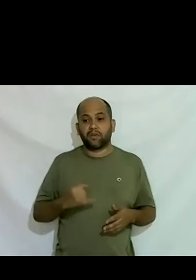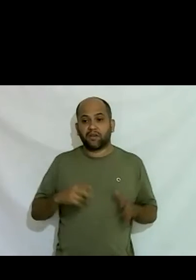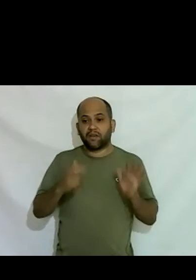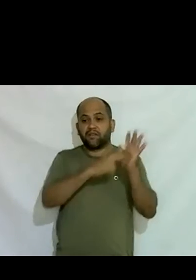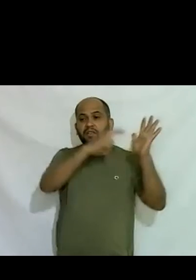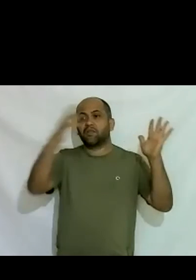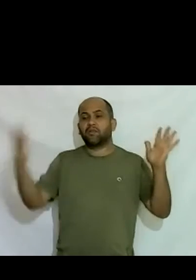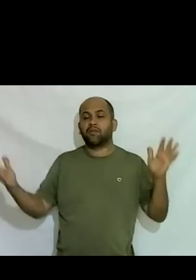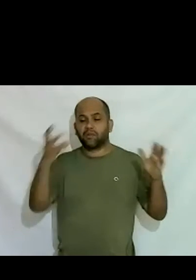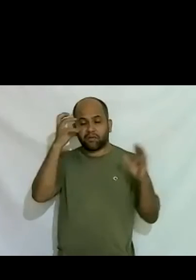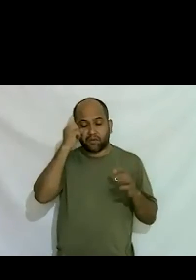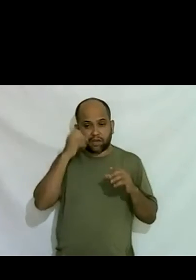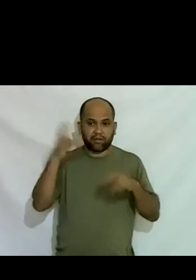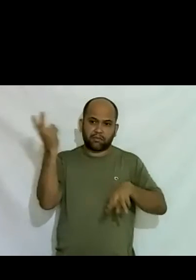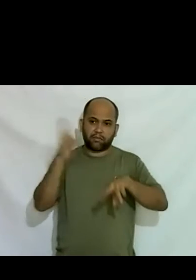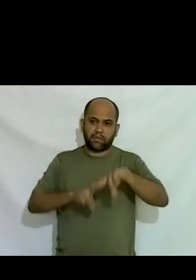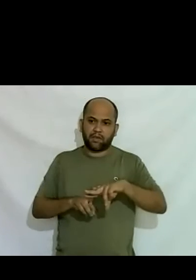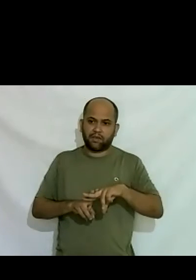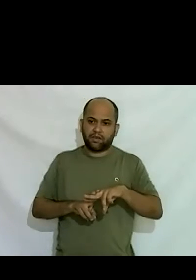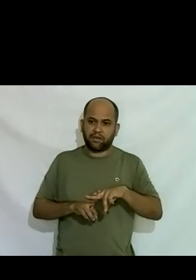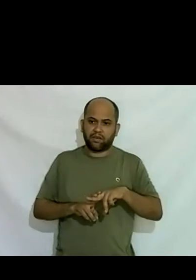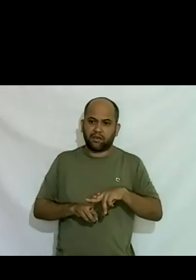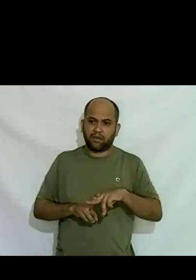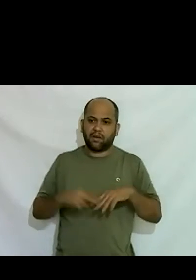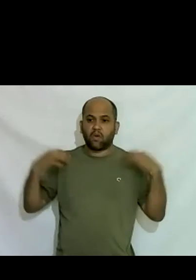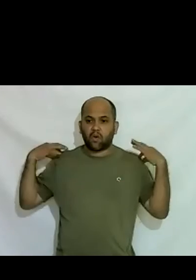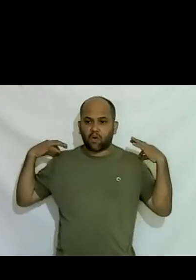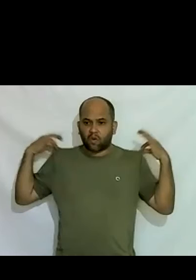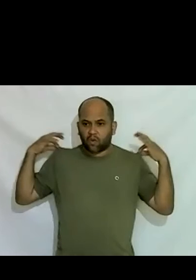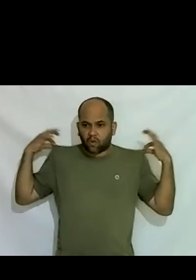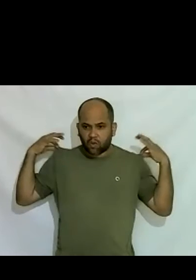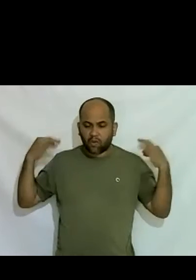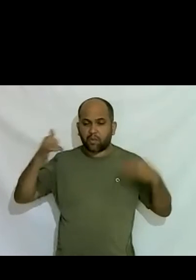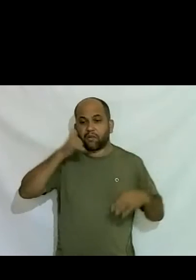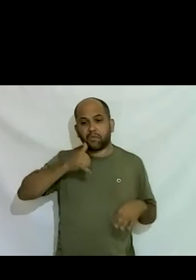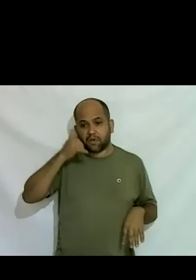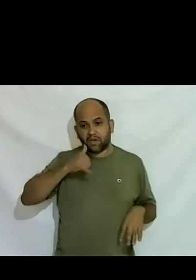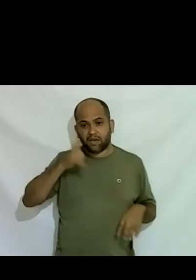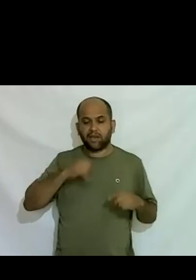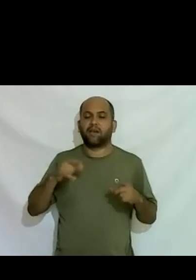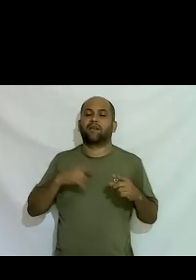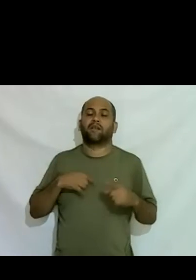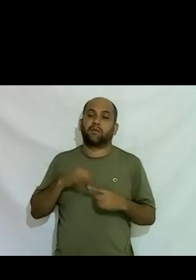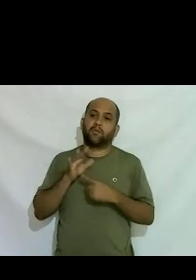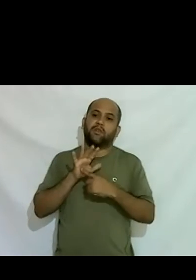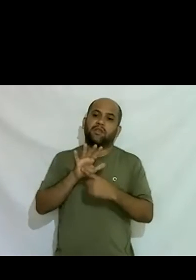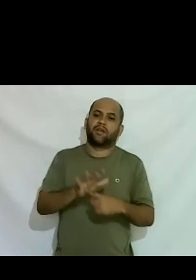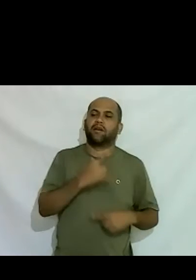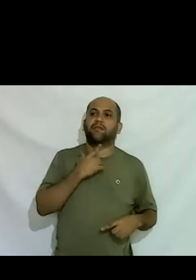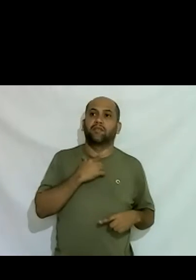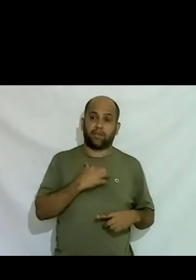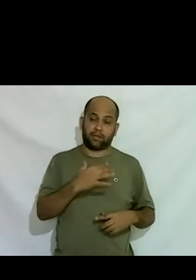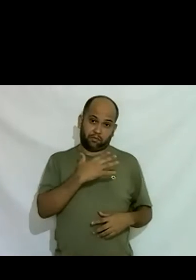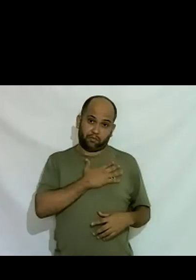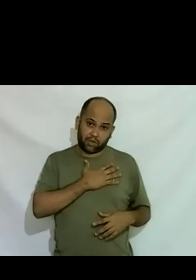trancada no meu quarto com roupas femininas podendo me expressar da forma como eu me identificava